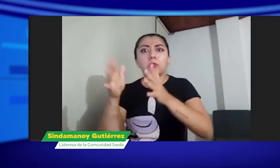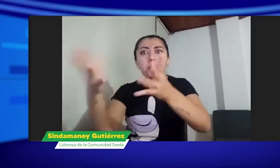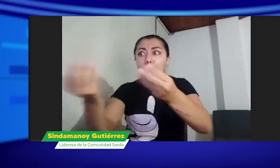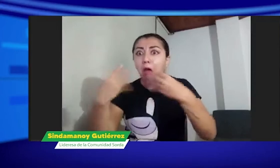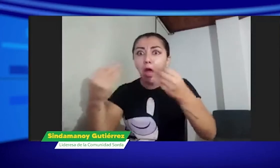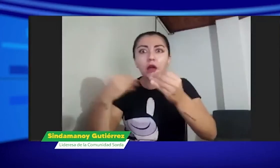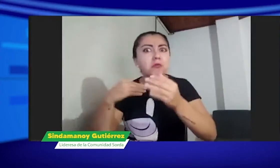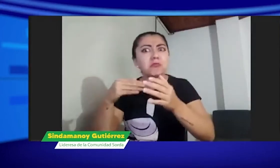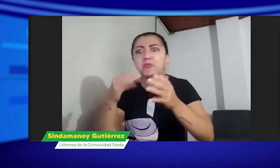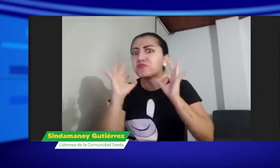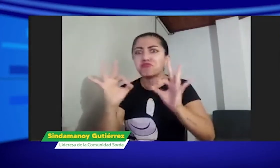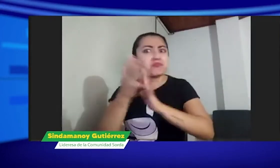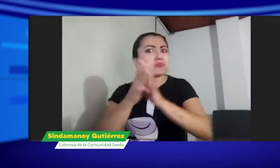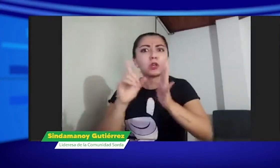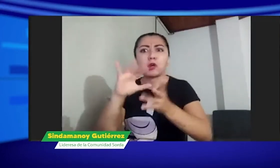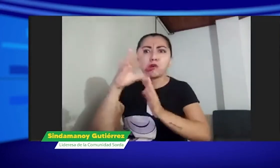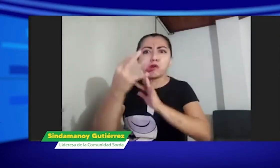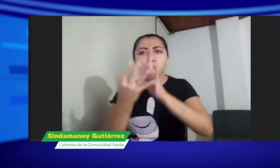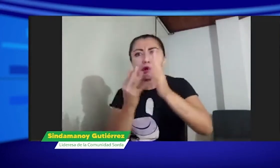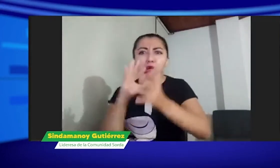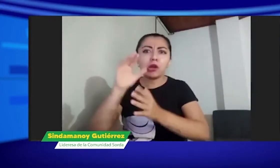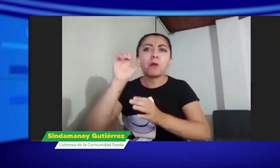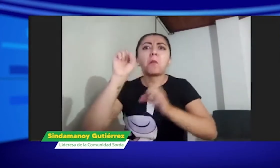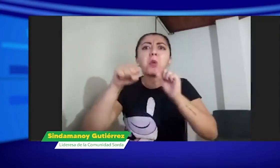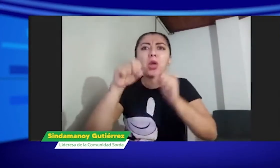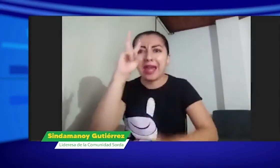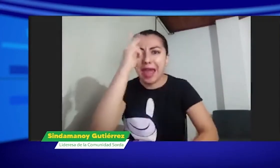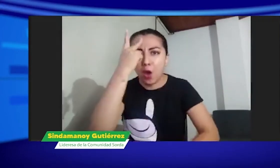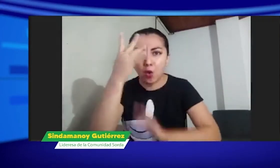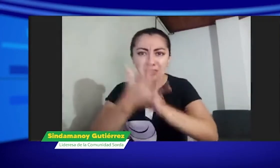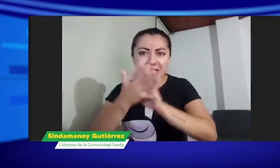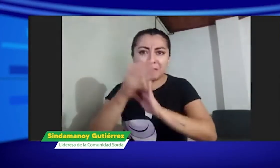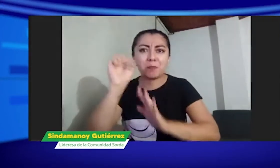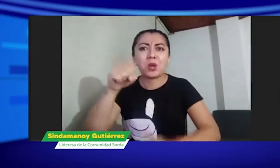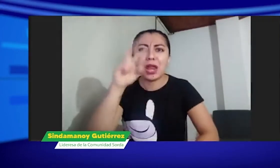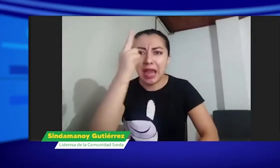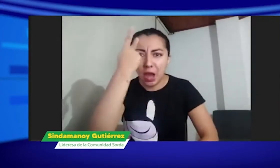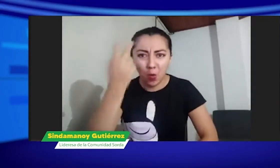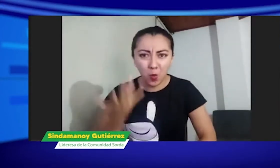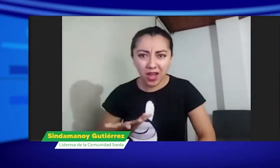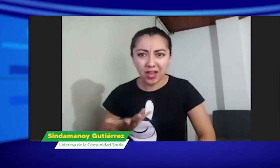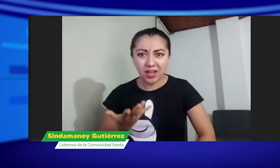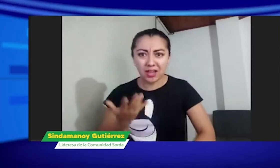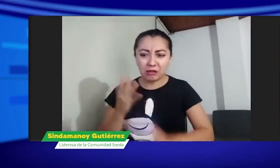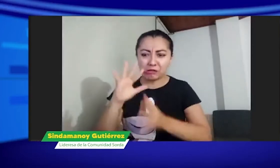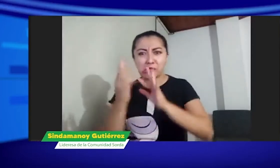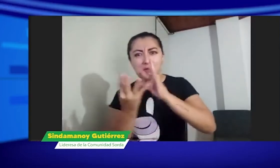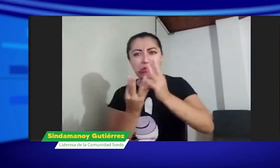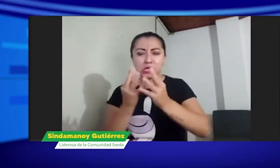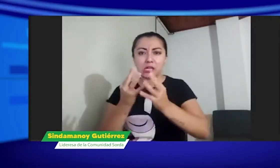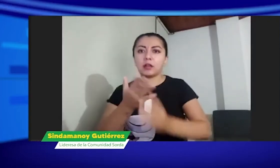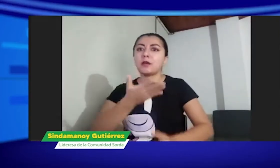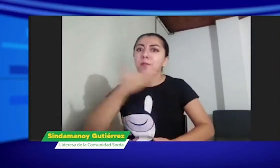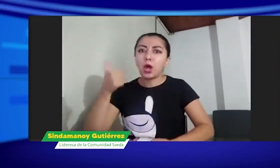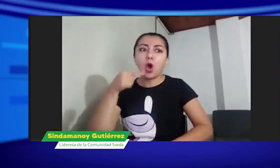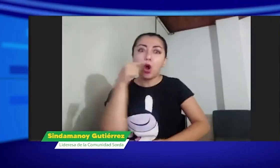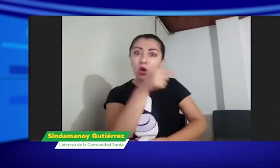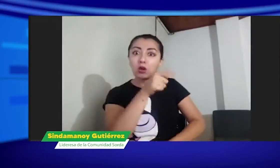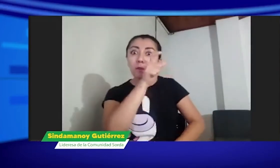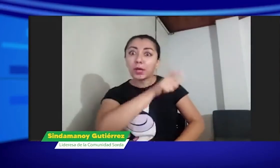algunas señas de acuerdo a la configuración, de pronto pueden cometer algún error, no lo pueden hacer